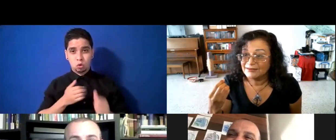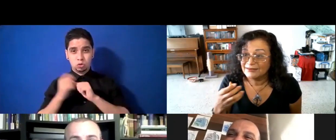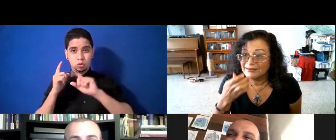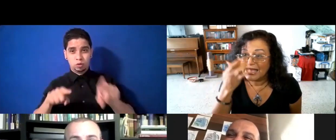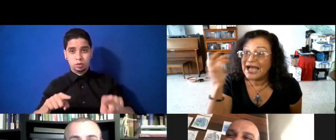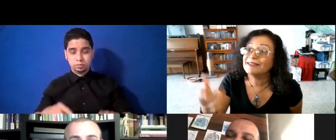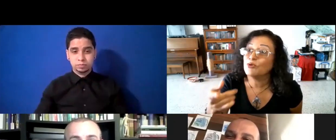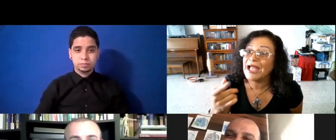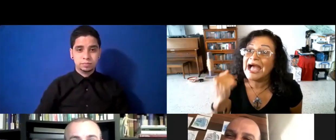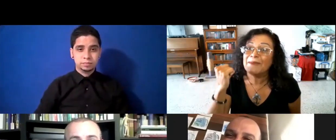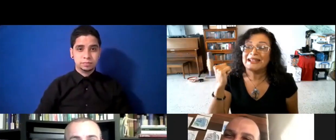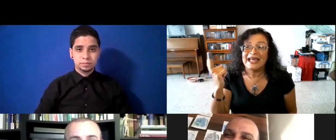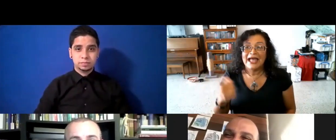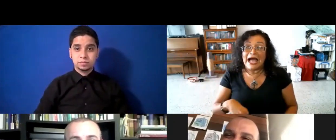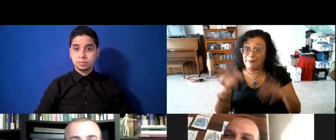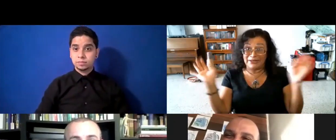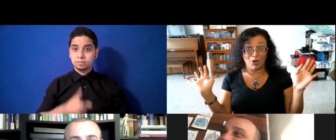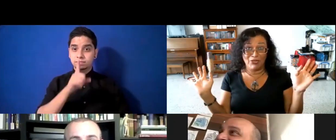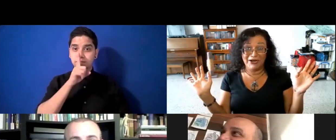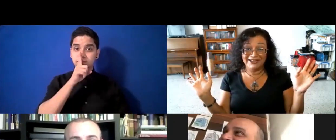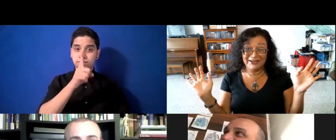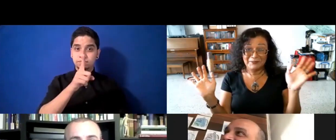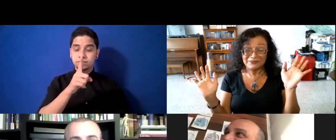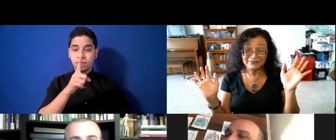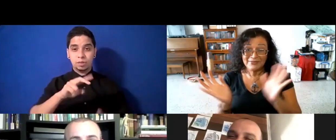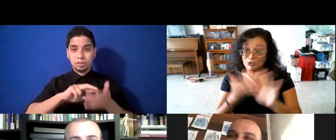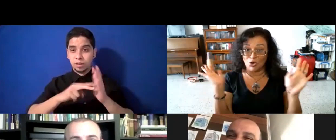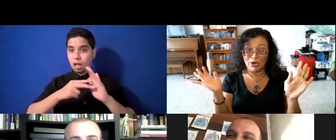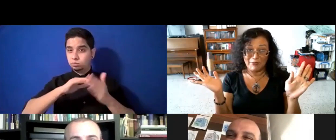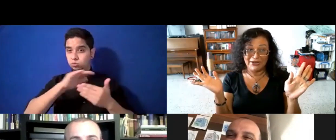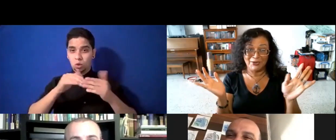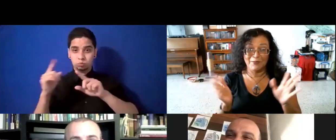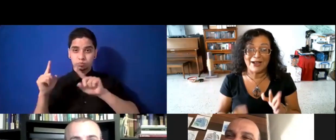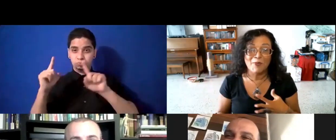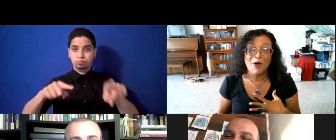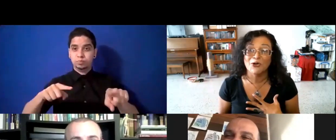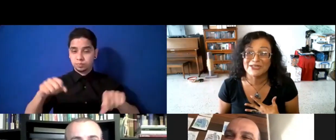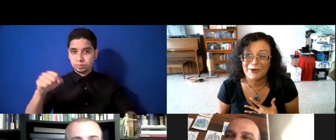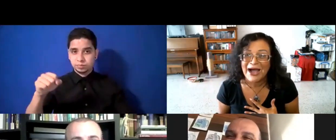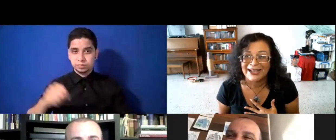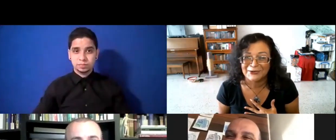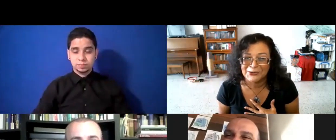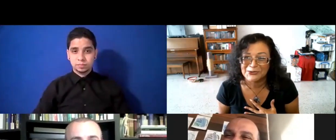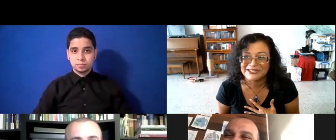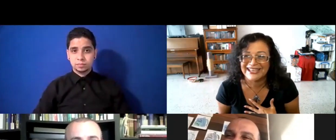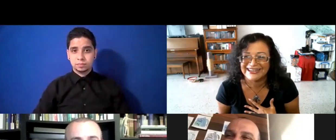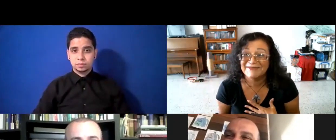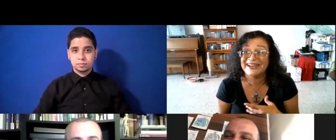sí, se han estado aquí. Nosotros vinimos a comer, sí, fuimos. Todos hemos ido. Mira cómo José lo arroyo, se repite. Mira,